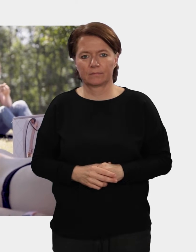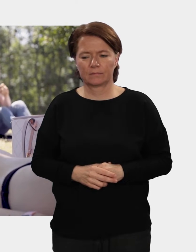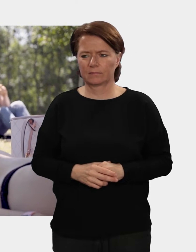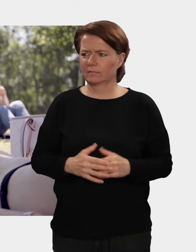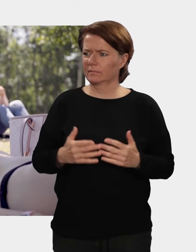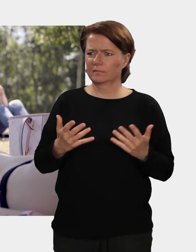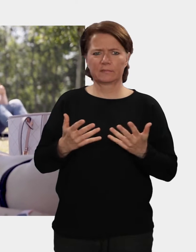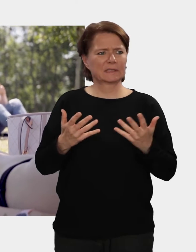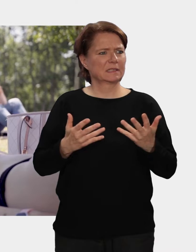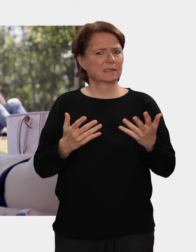Was war das denn?